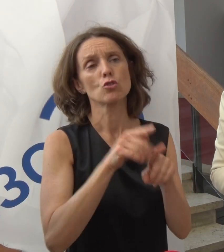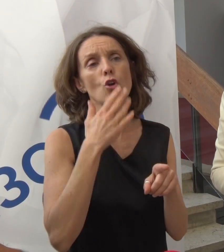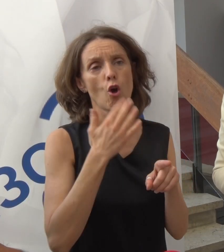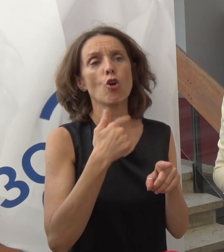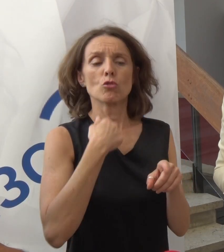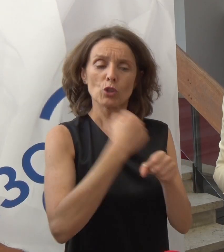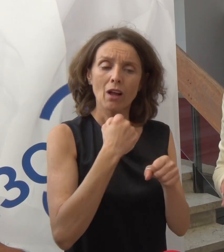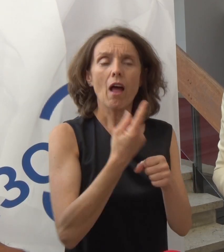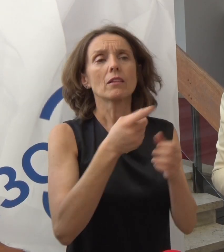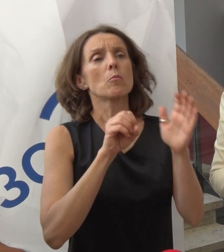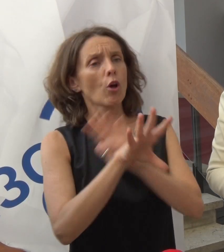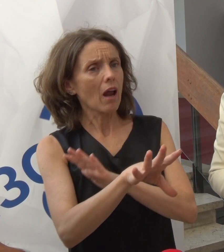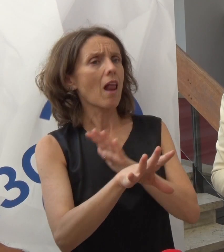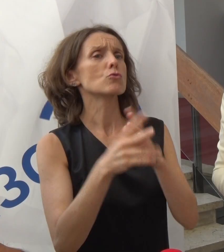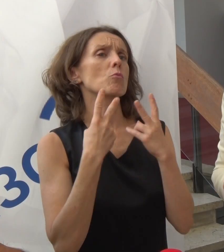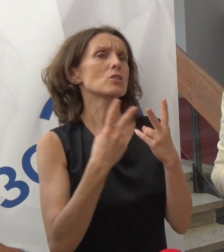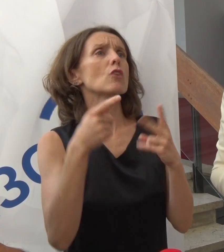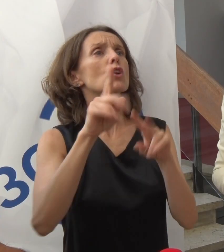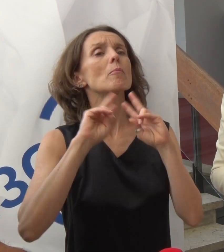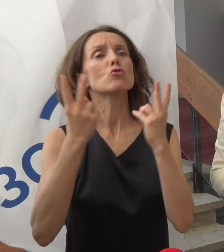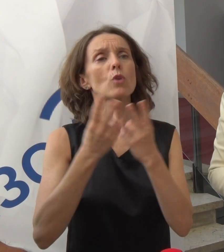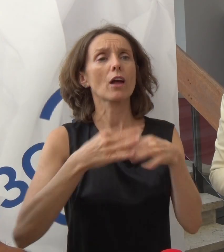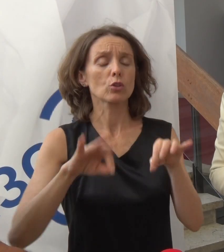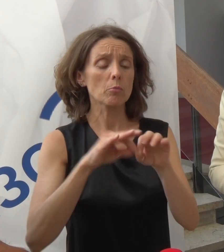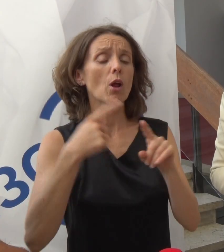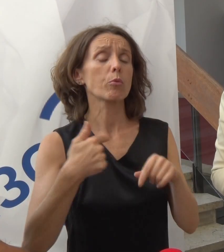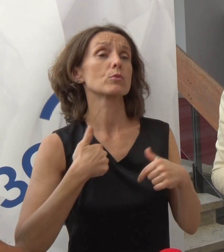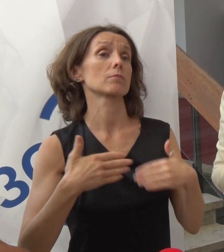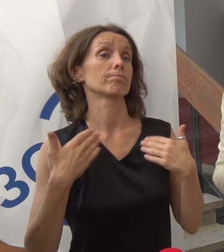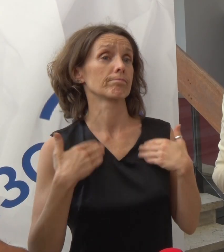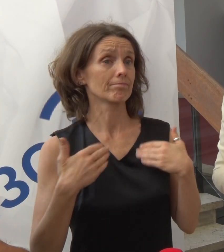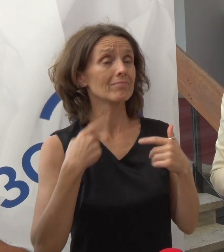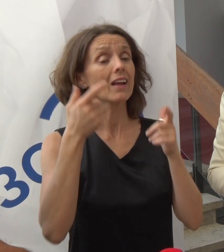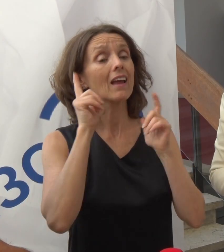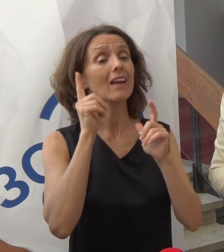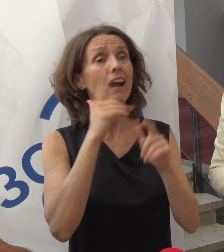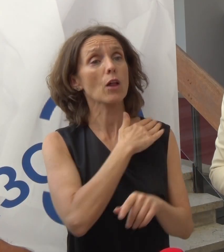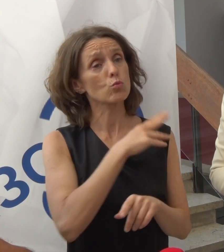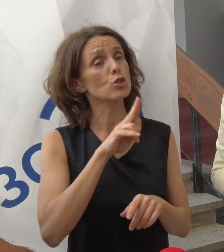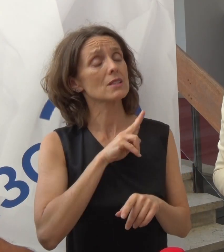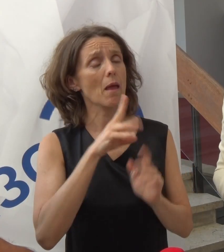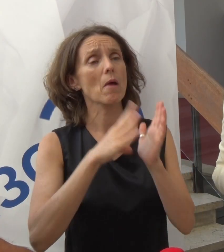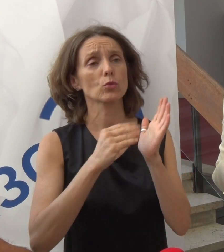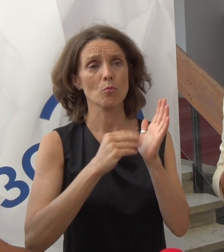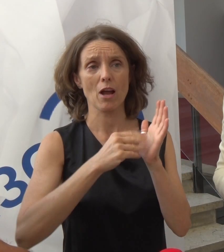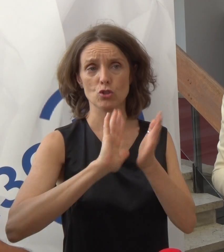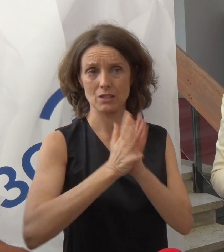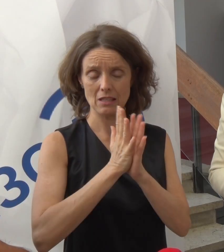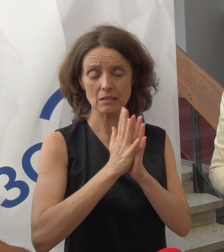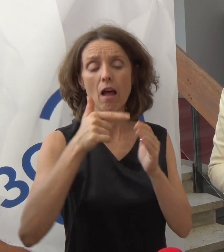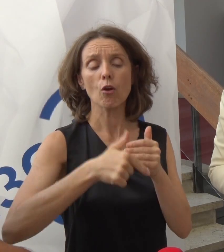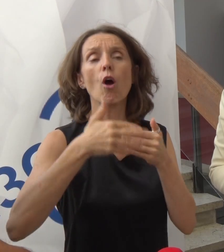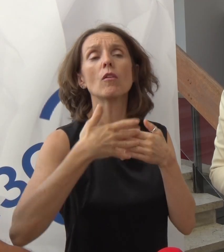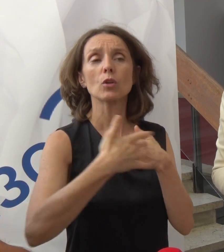značajne međunarodne projekte. Ono što me radoje je svakako da grad Užice ima prevodioci na znakovni jezik. U narednom periodu